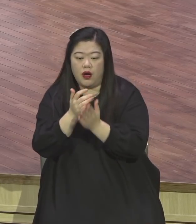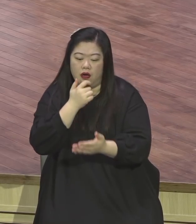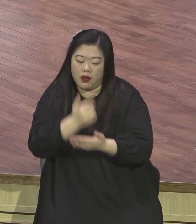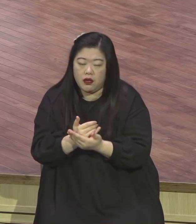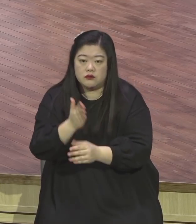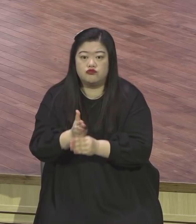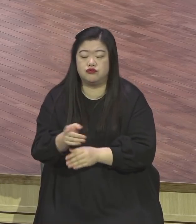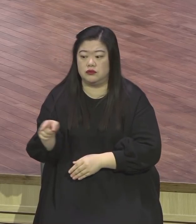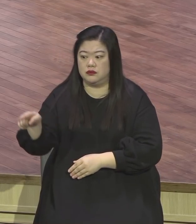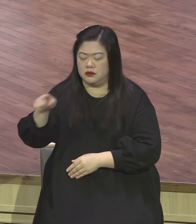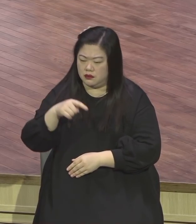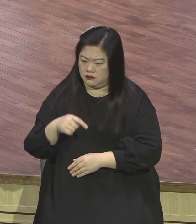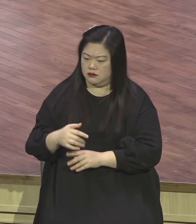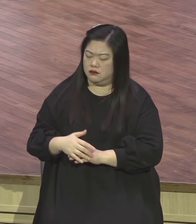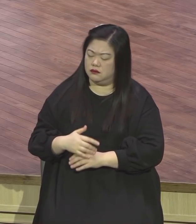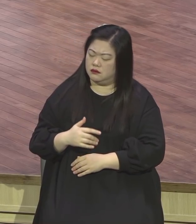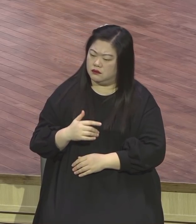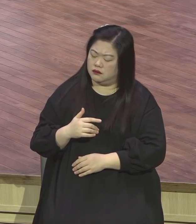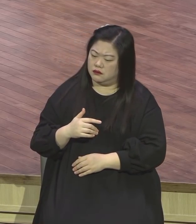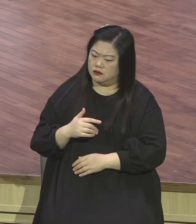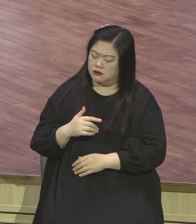거의 불신자급이야. 그런 교육자들도 있어요.